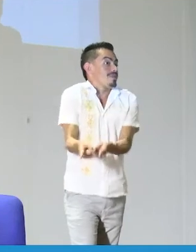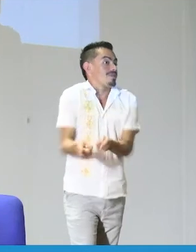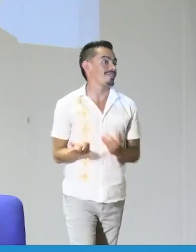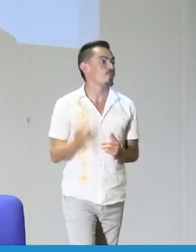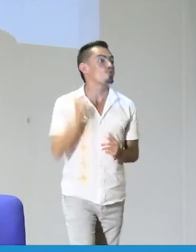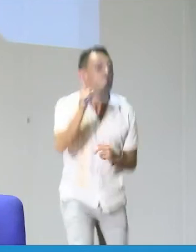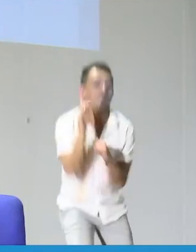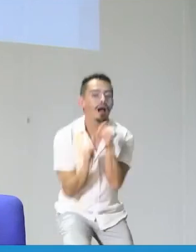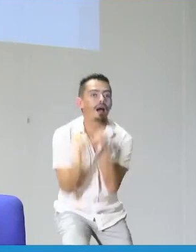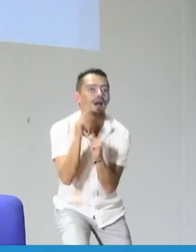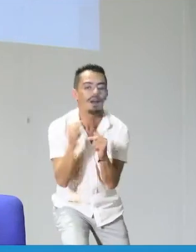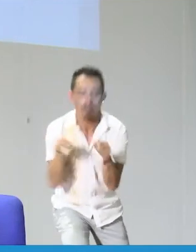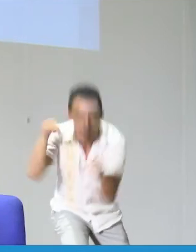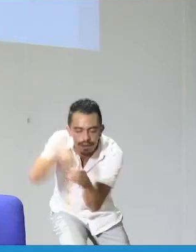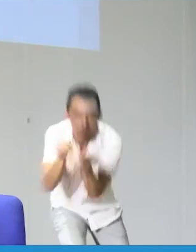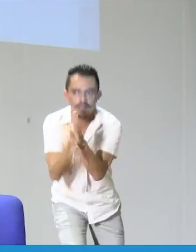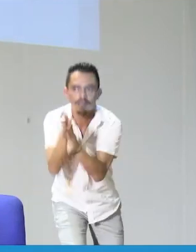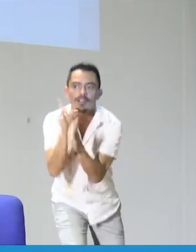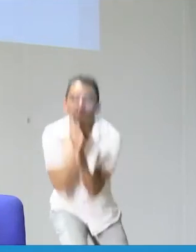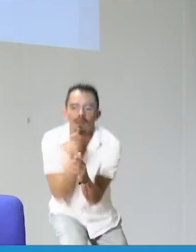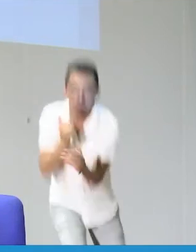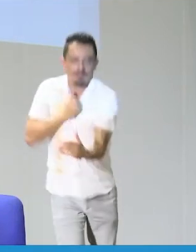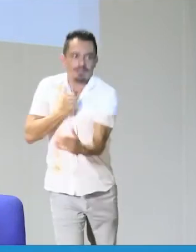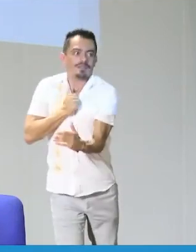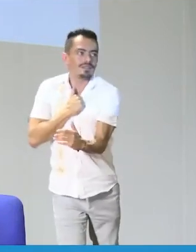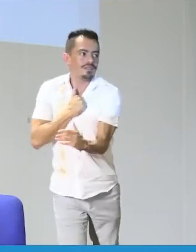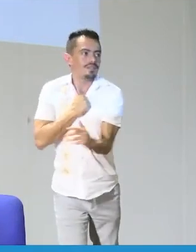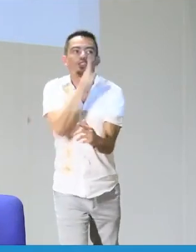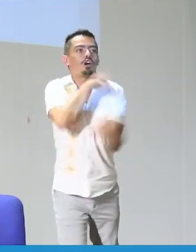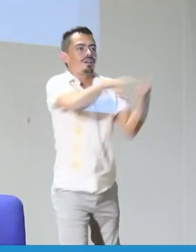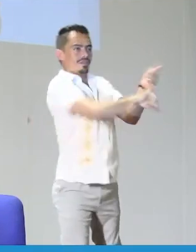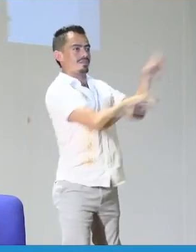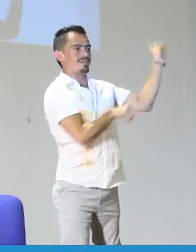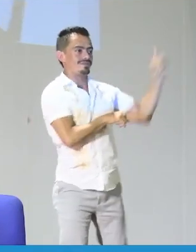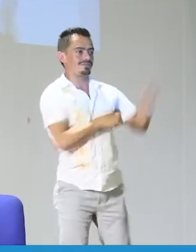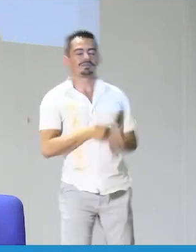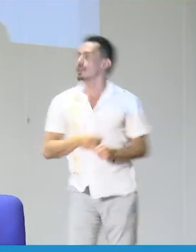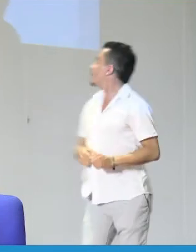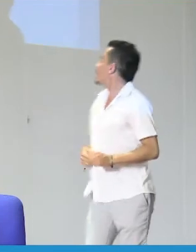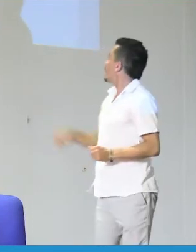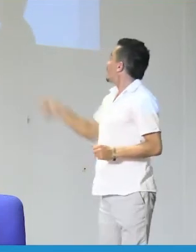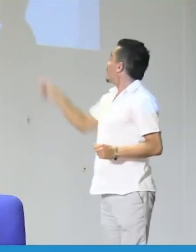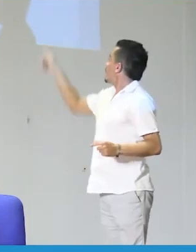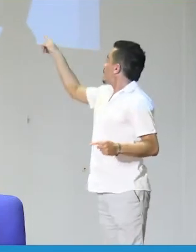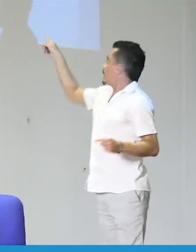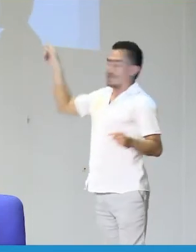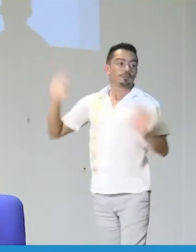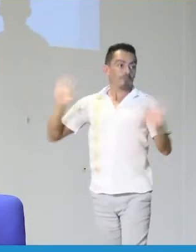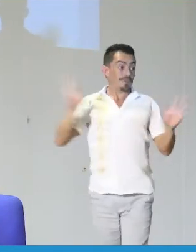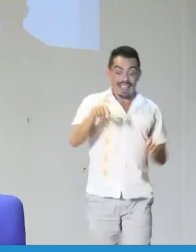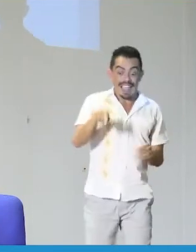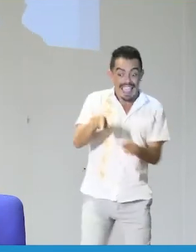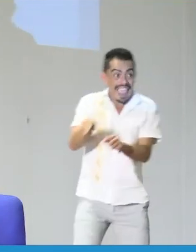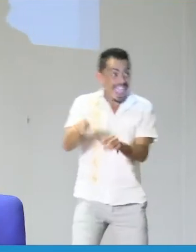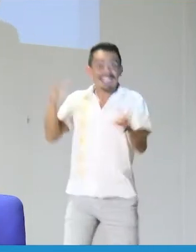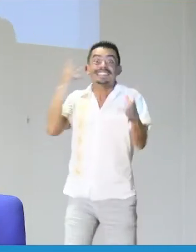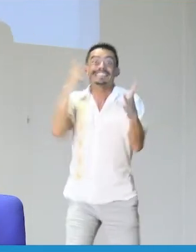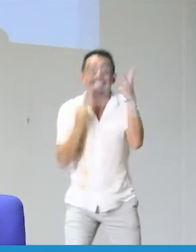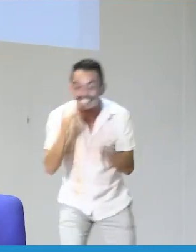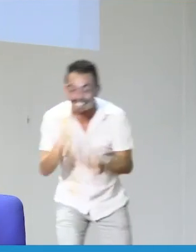distintas actividades que permitan a través de la experiencia que los niños entiendan que es la cultura sorda de manera autónoma e